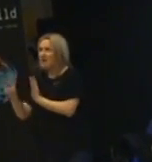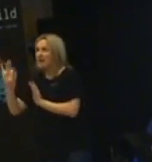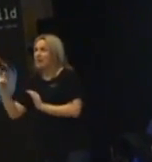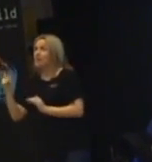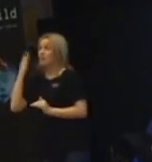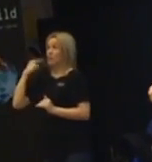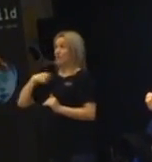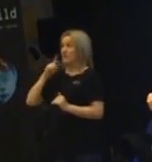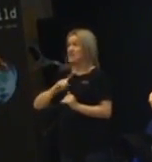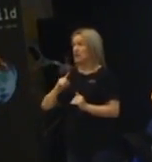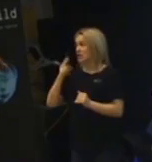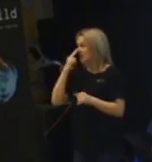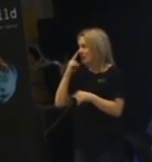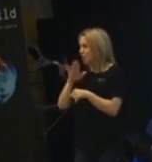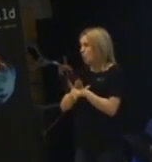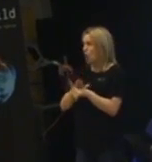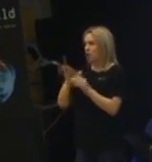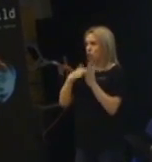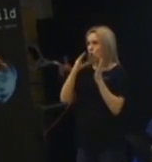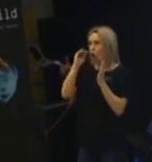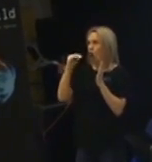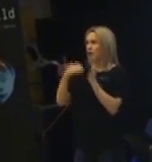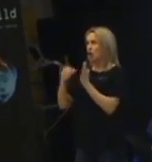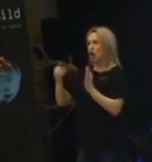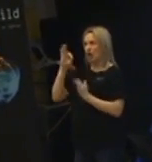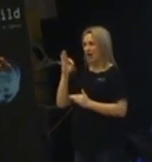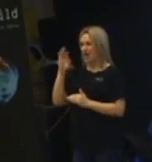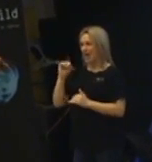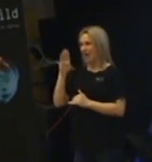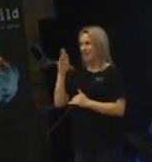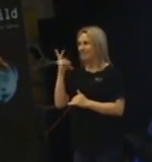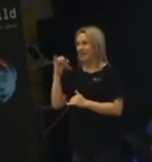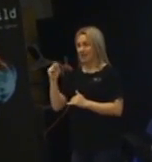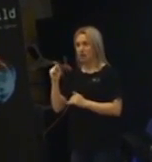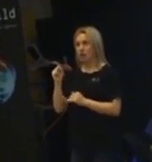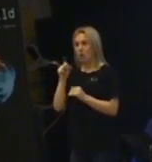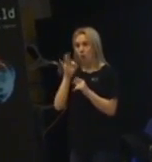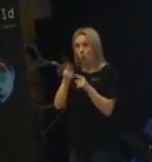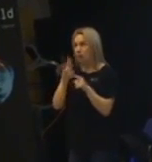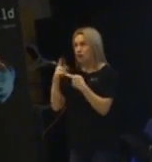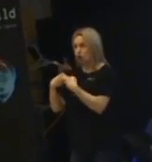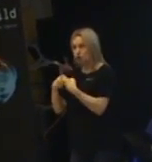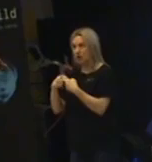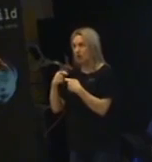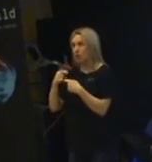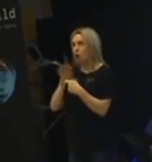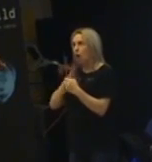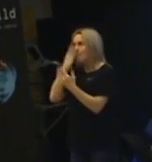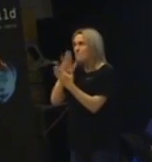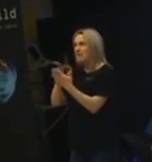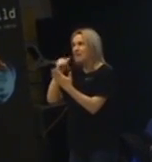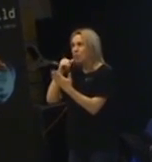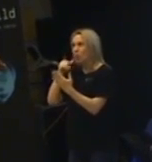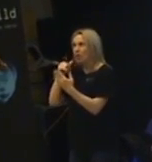liten satt jag och tittade på Hedvig från ATÖ. Och hon och hennes syster de pratade med varandra via en bildtelefon. Och vi